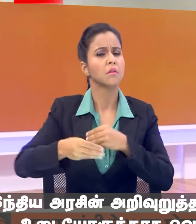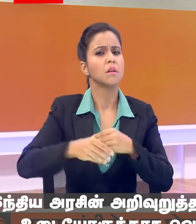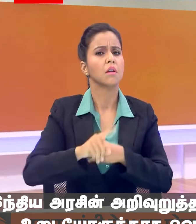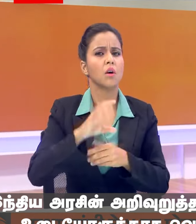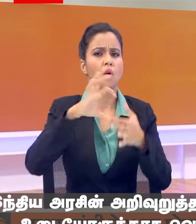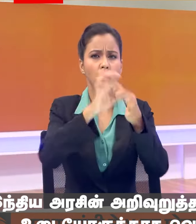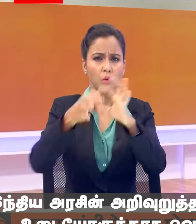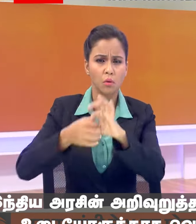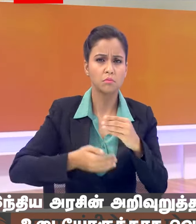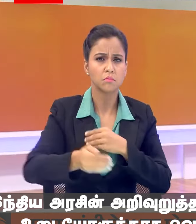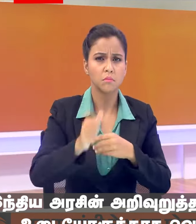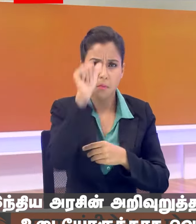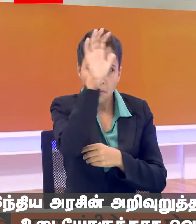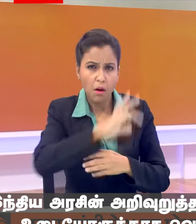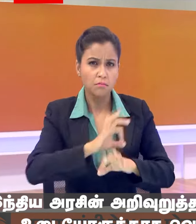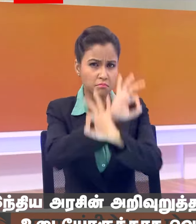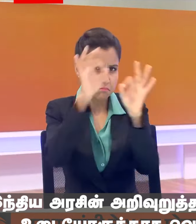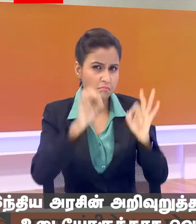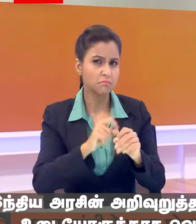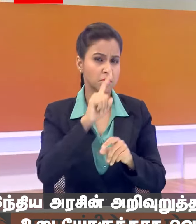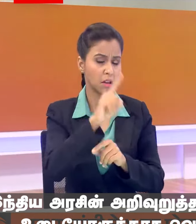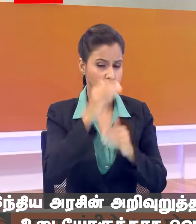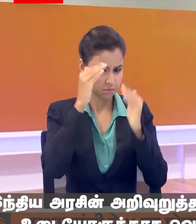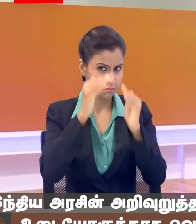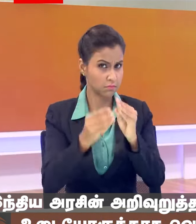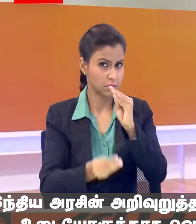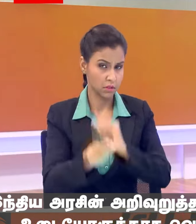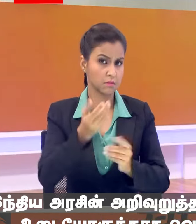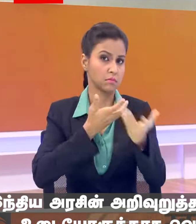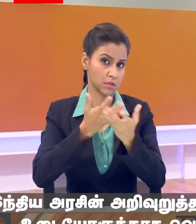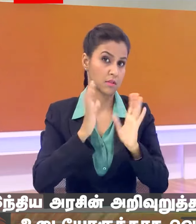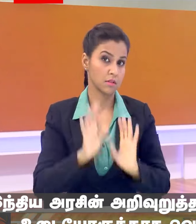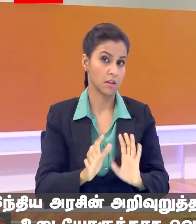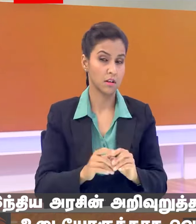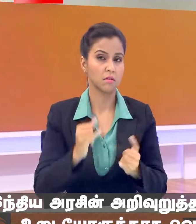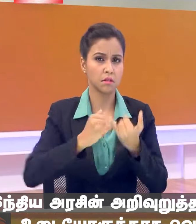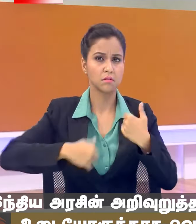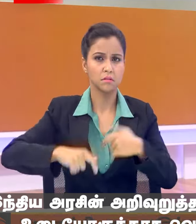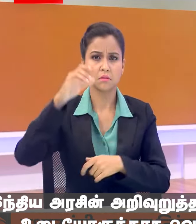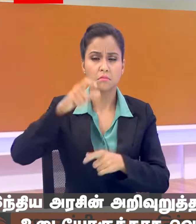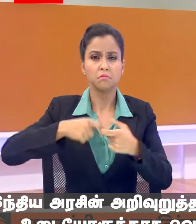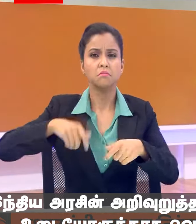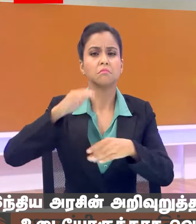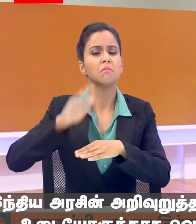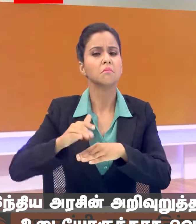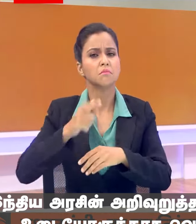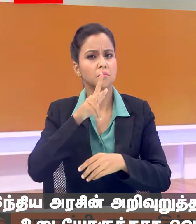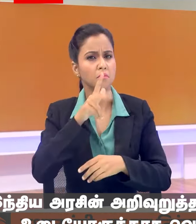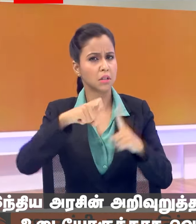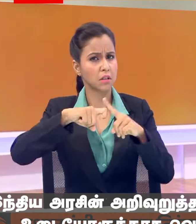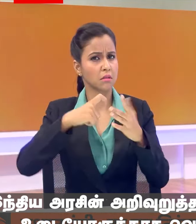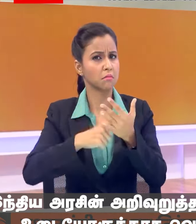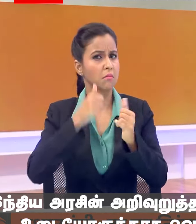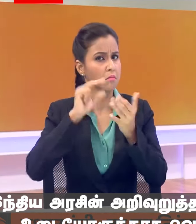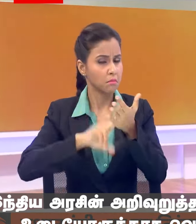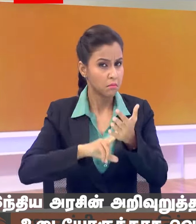उलम्पिक खेलों के लिए भारत की तैयारियों पर एक अलपावधी चर्चा भी हुई संसदिय कारेबंतरी केरेन रिजीजू ने कहा कि इतने सालों के